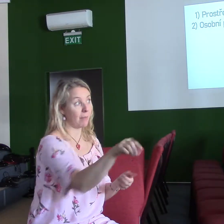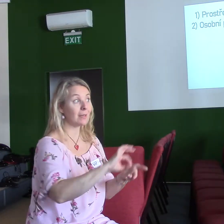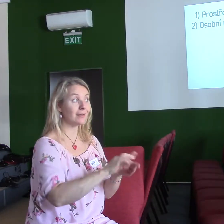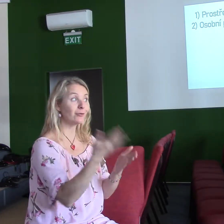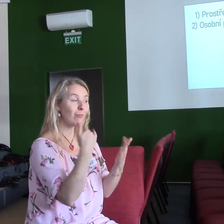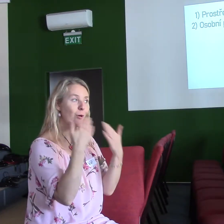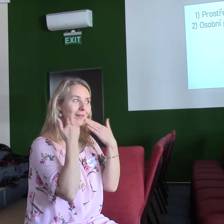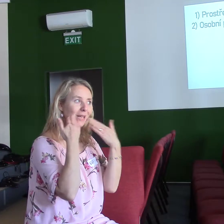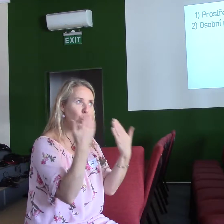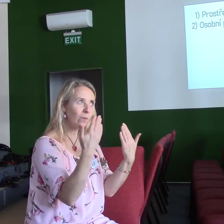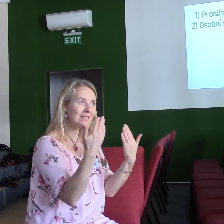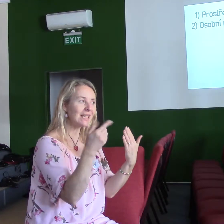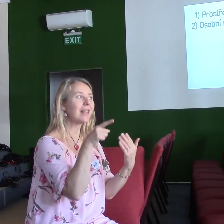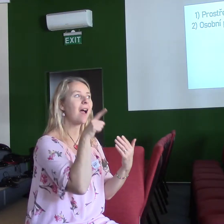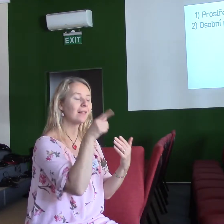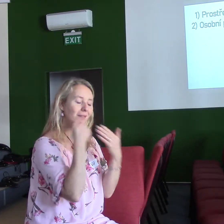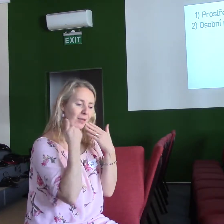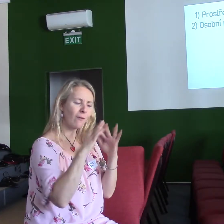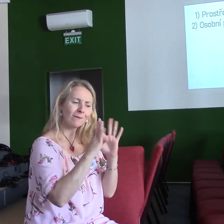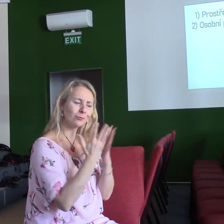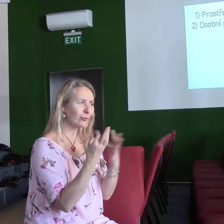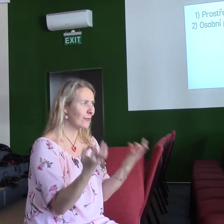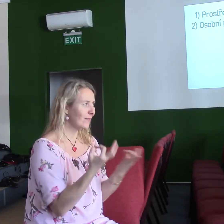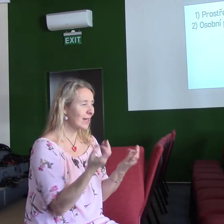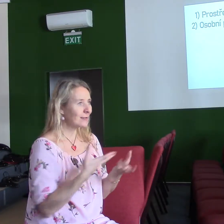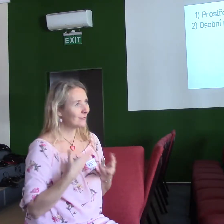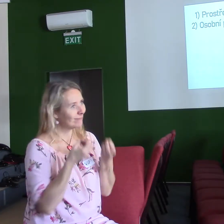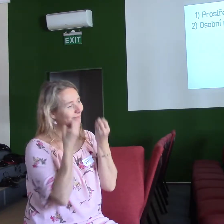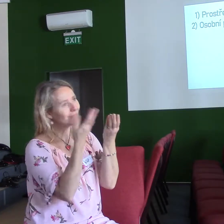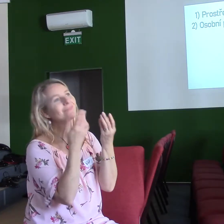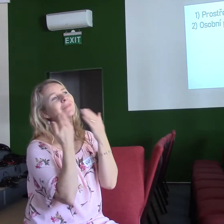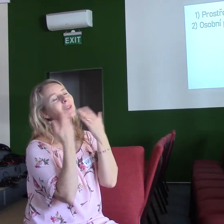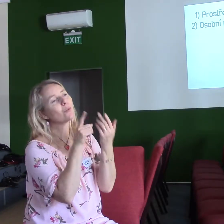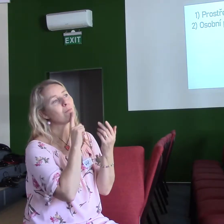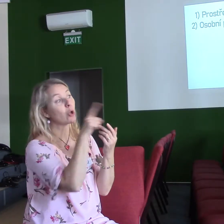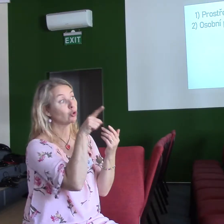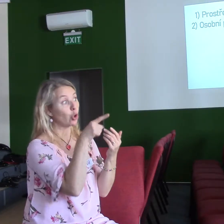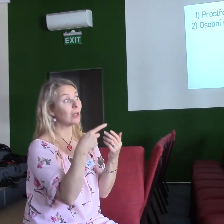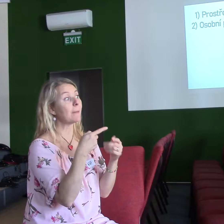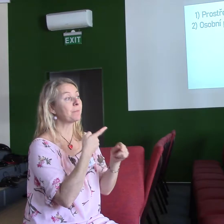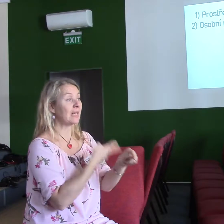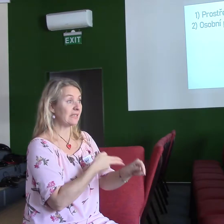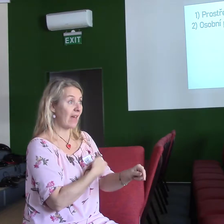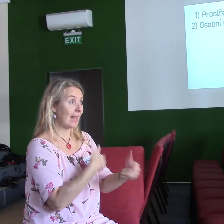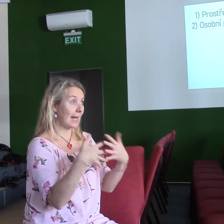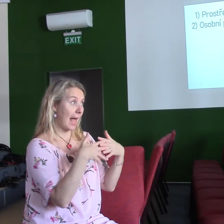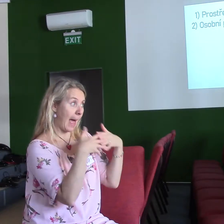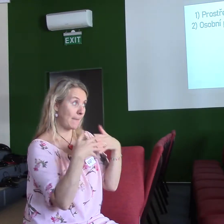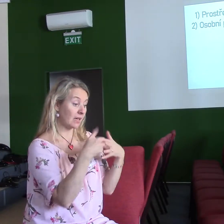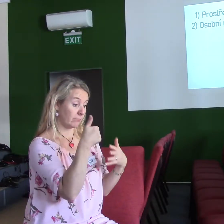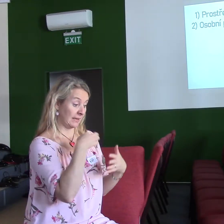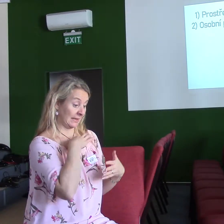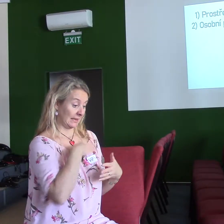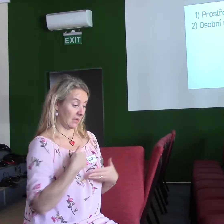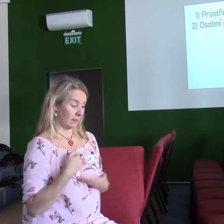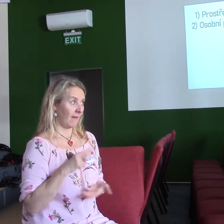setkání celé církve, když se děkovali za věci Bohu, co dělá, je to svátek v Americe, tak ten syn sám vystoupil před to